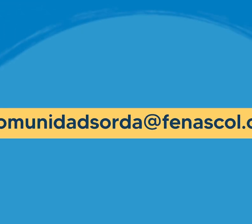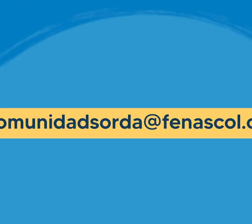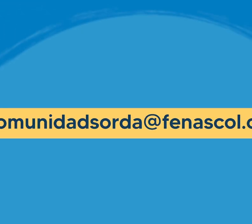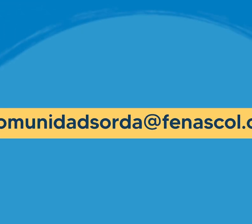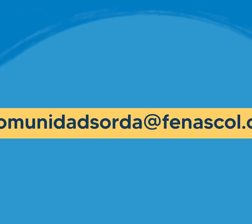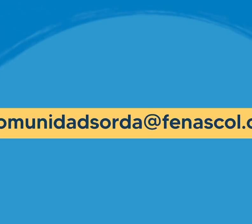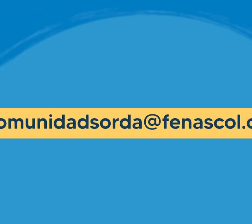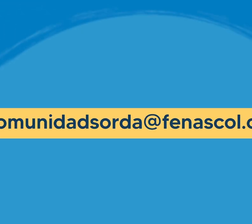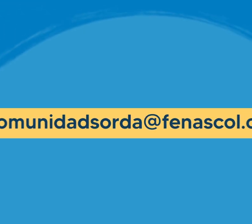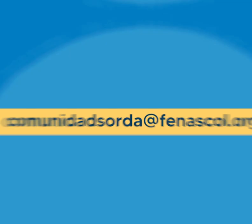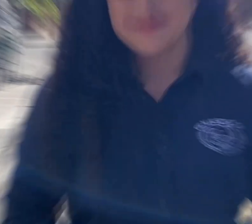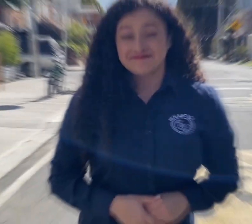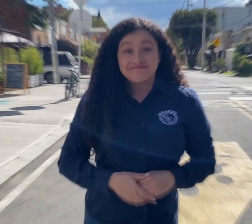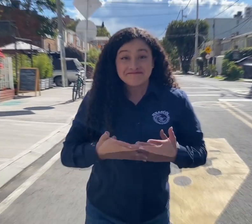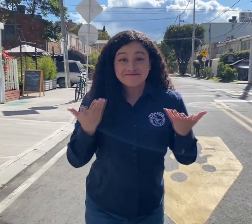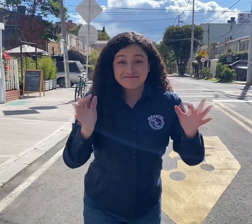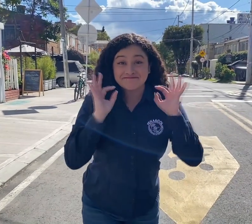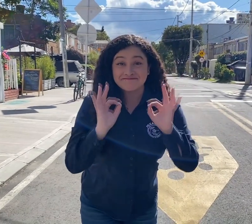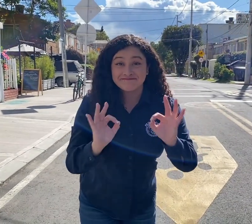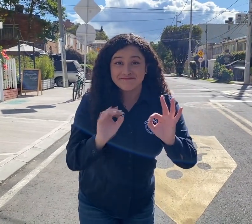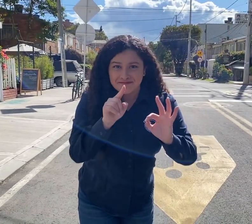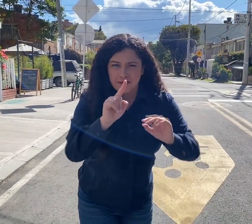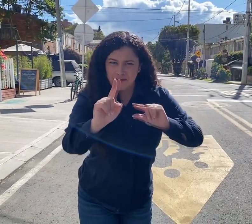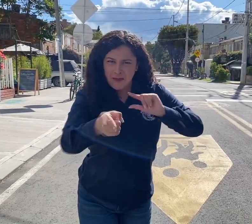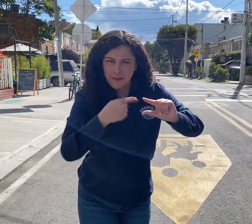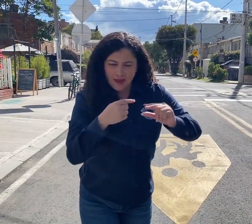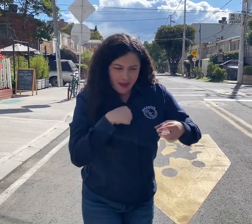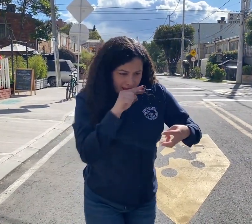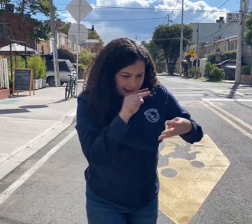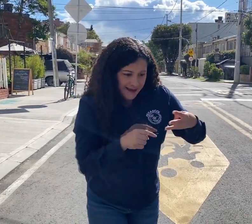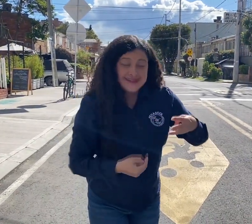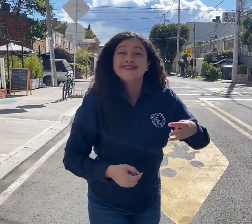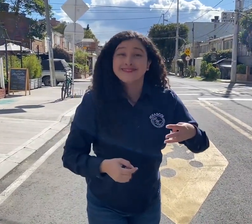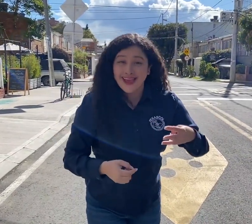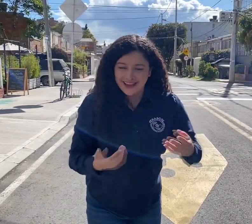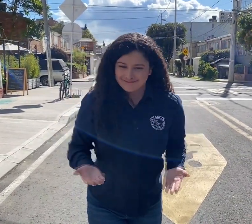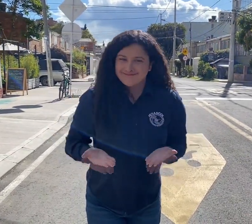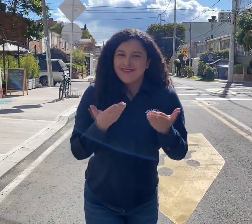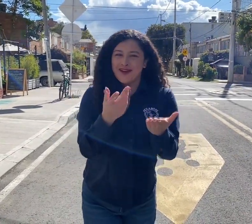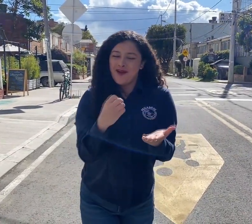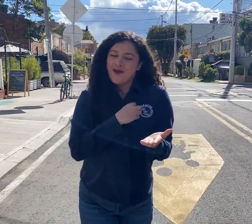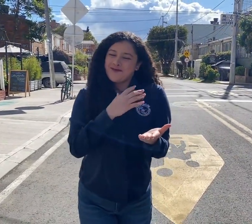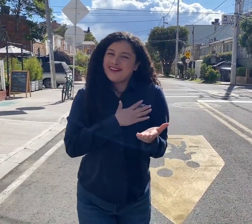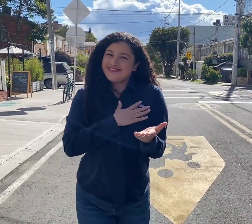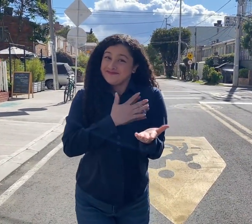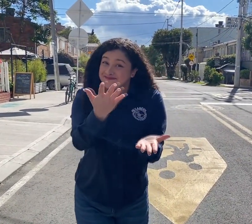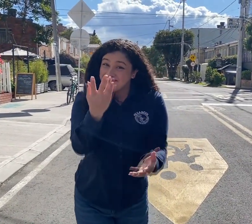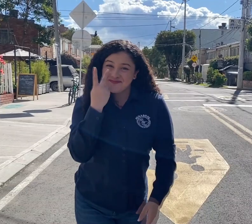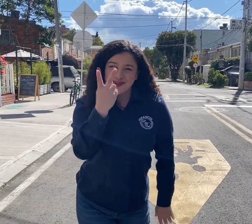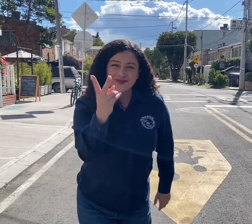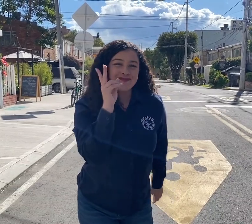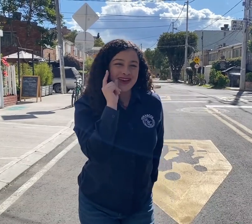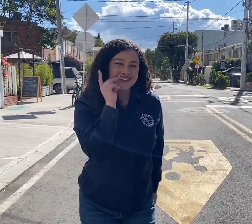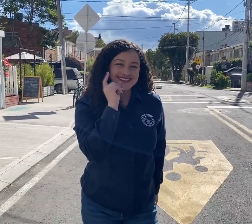comunidadsorda.org. Perfecto. Así que escríbenos al correo y no dejes pasar esta oportunidad. Nos vemos en Pereira.